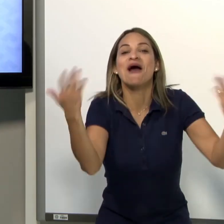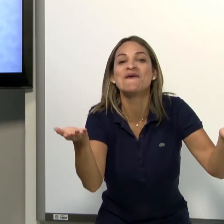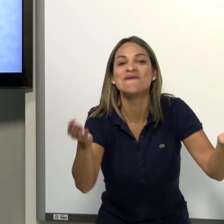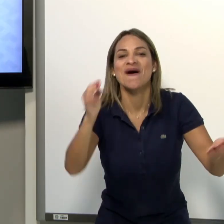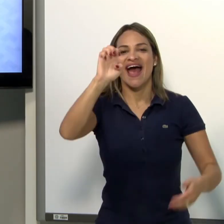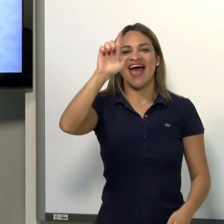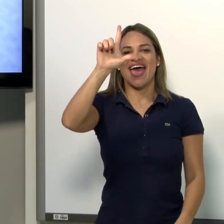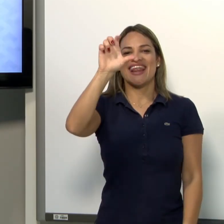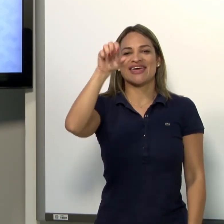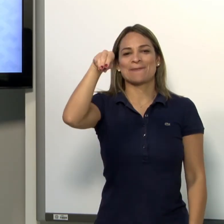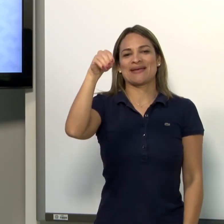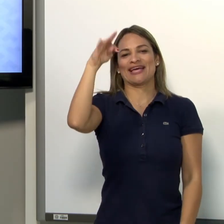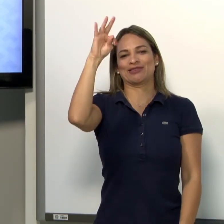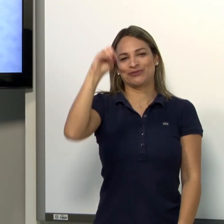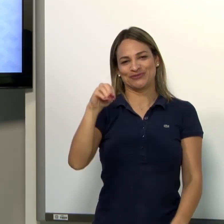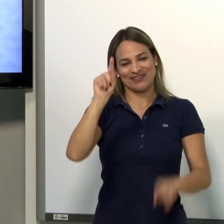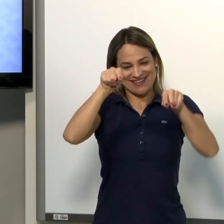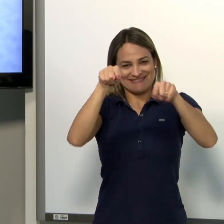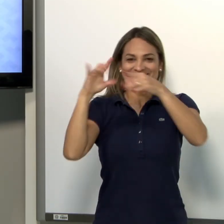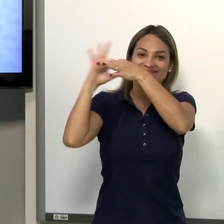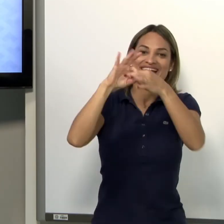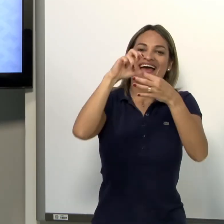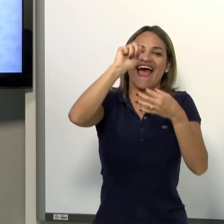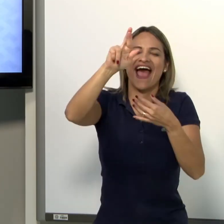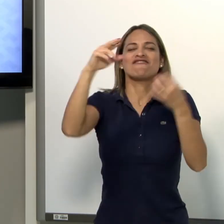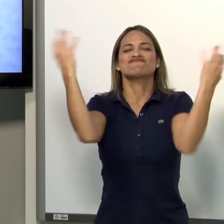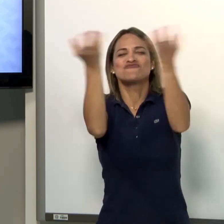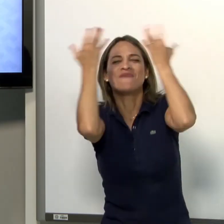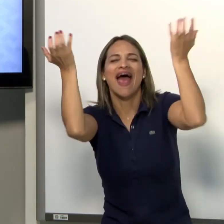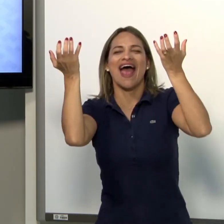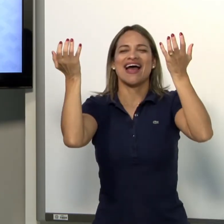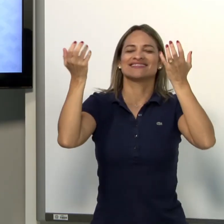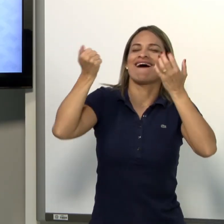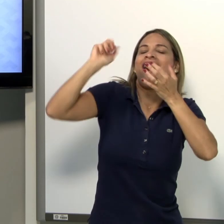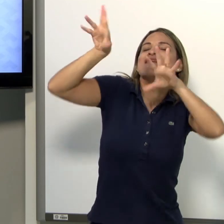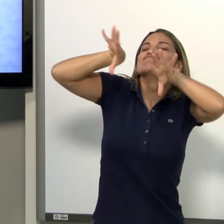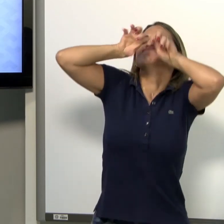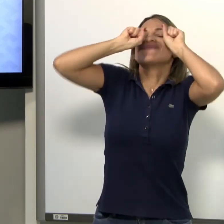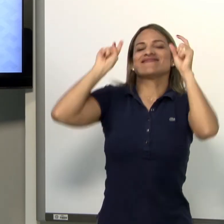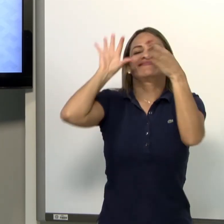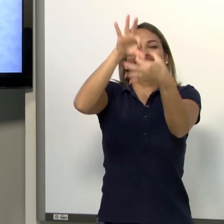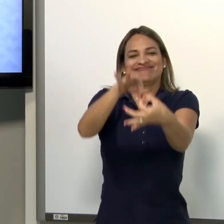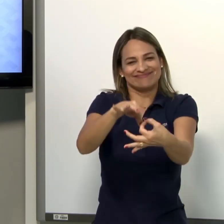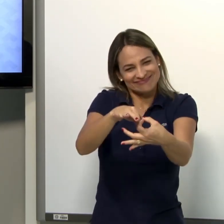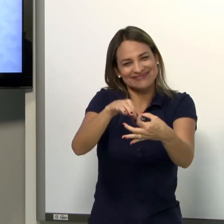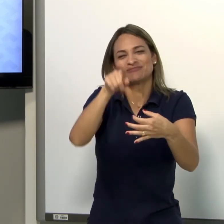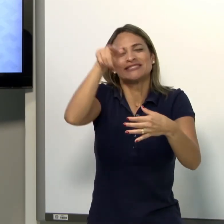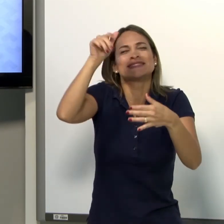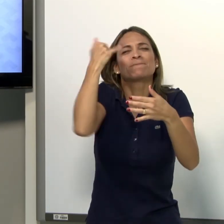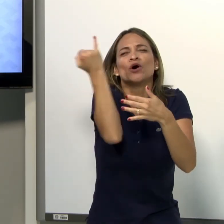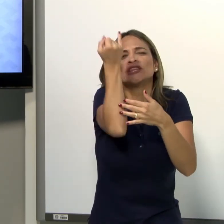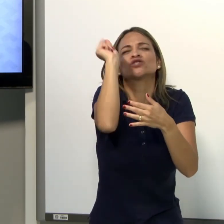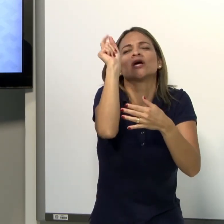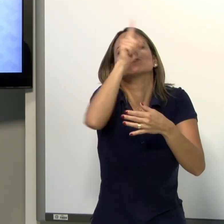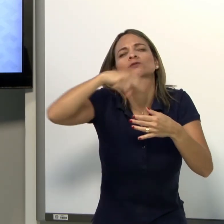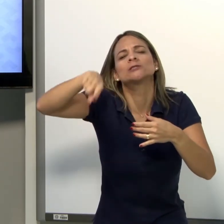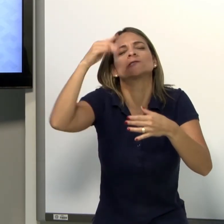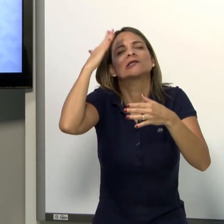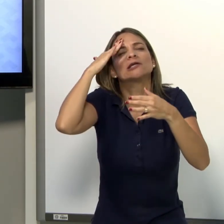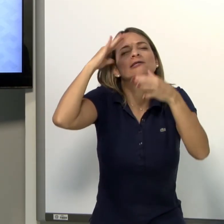Então, a resposta é letra A, de elemento. Está dentro do contexto. A, a fumaça, são os elementos. Então, importante